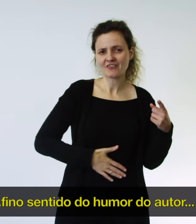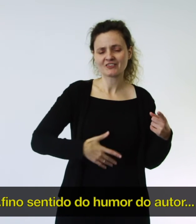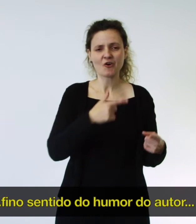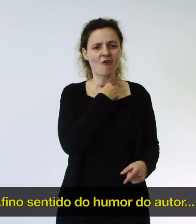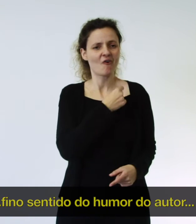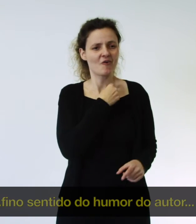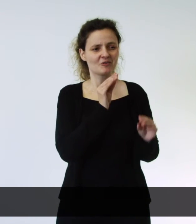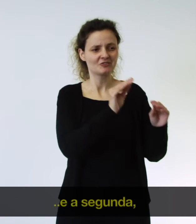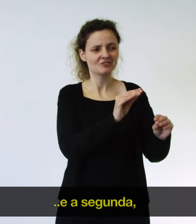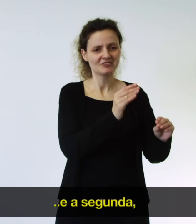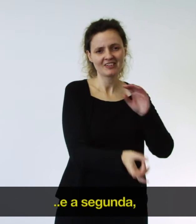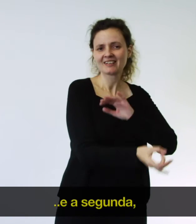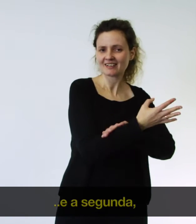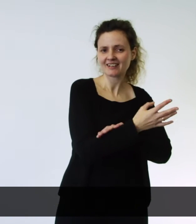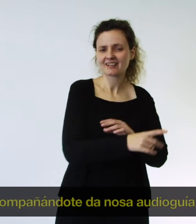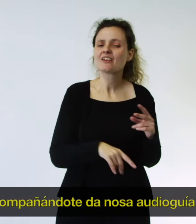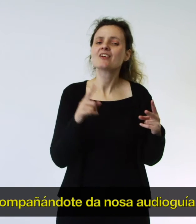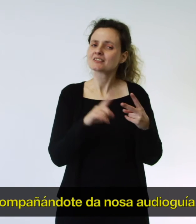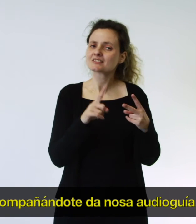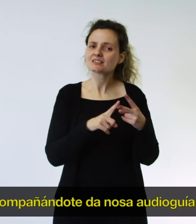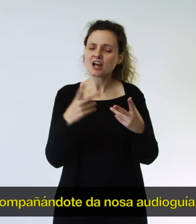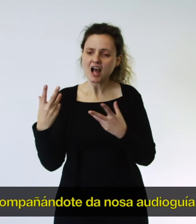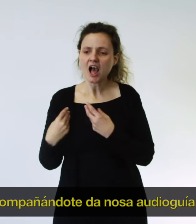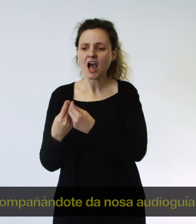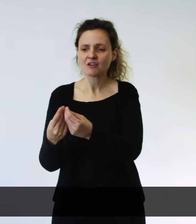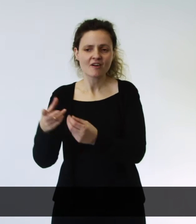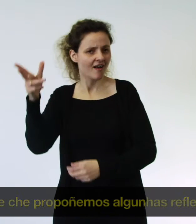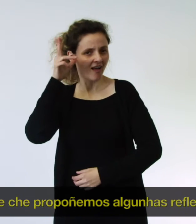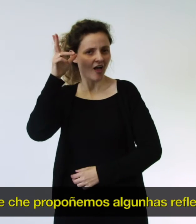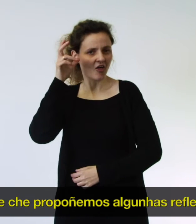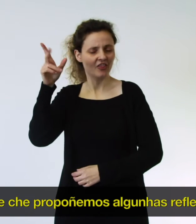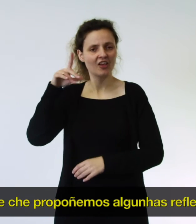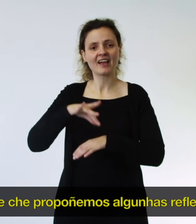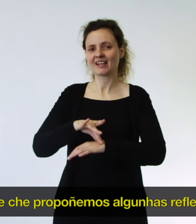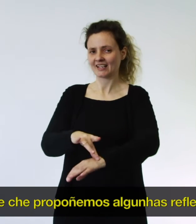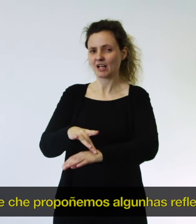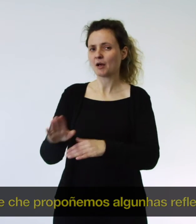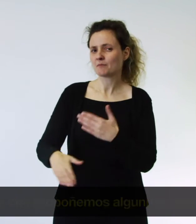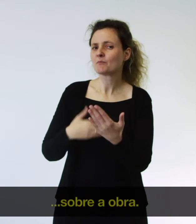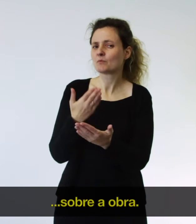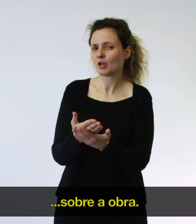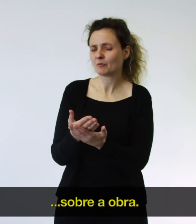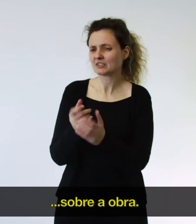do humor do autor e a segunda acompañándote da nosa audioguía na que che propoñemos algúnas reflexións sobre a obra.